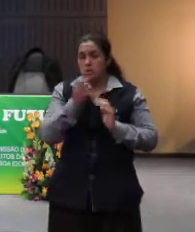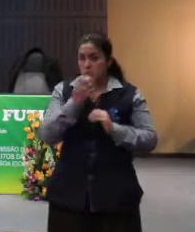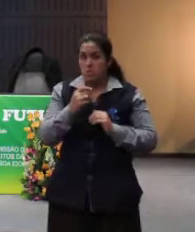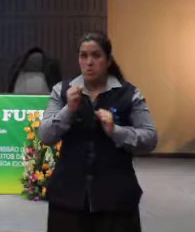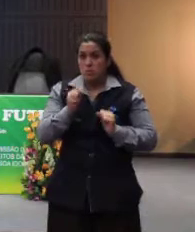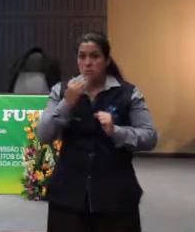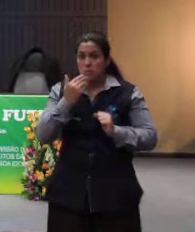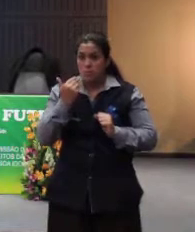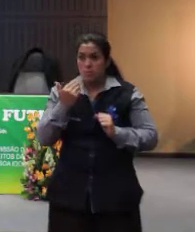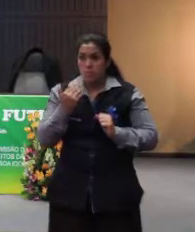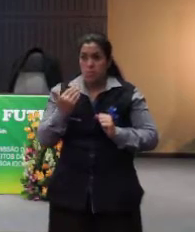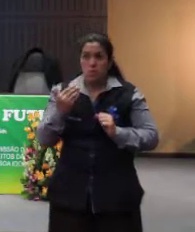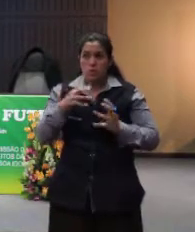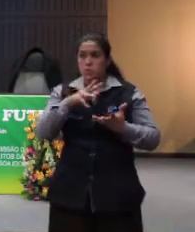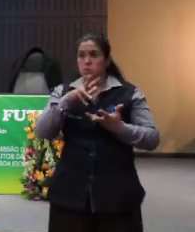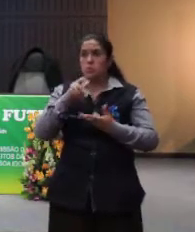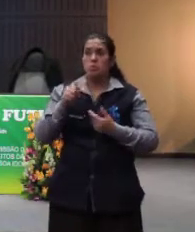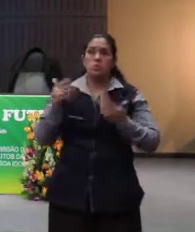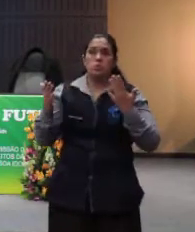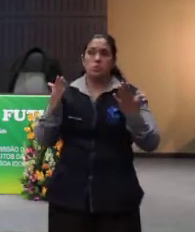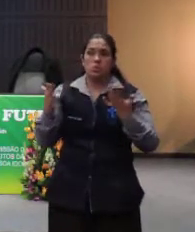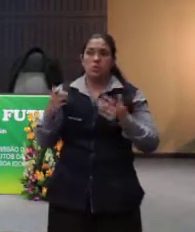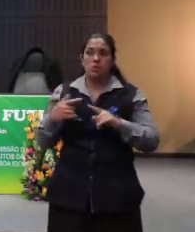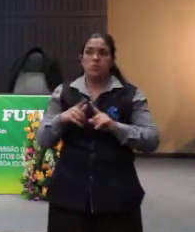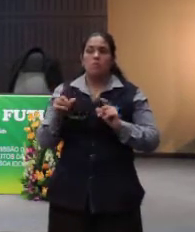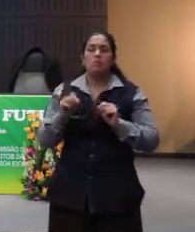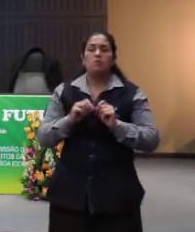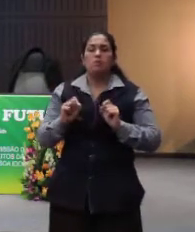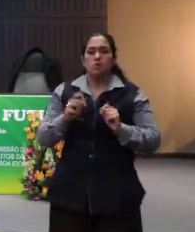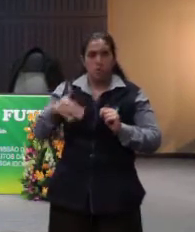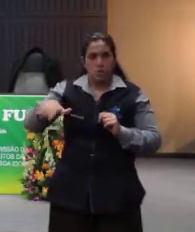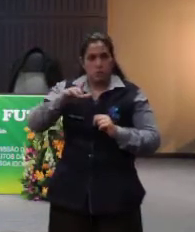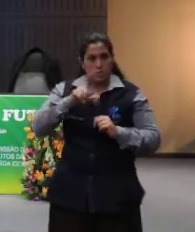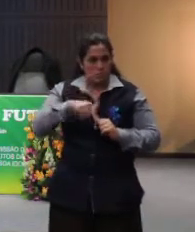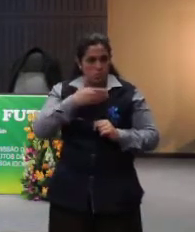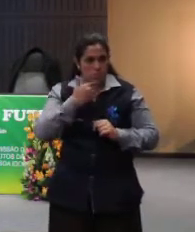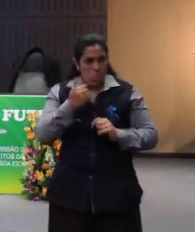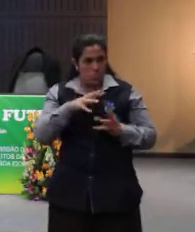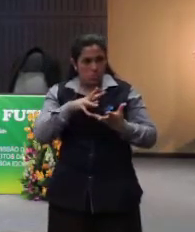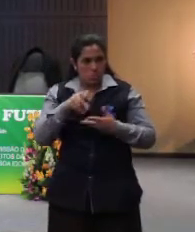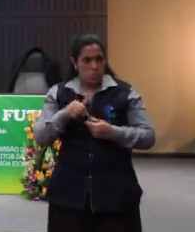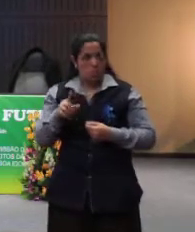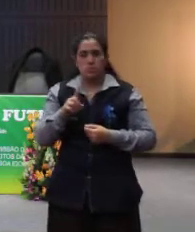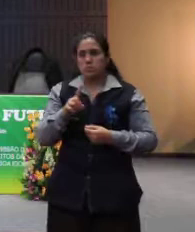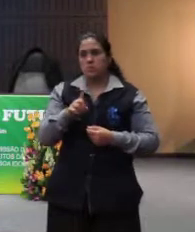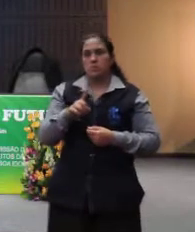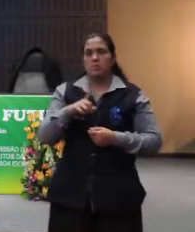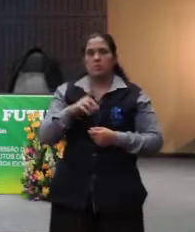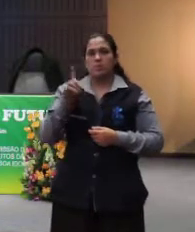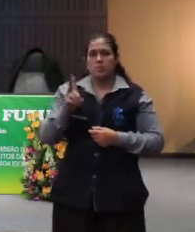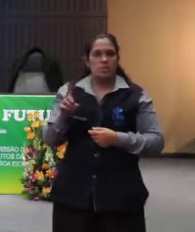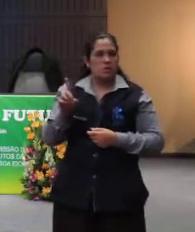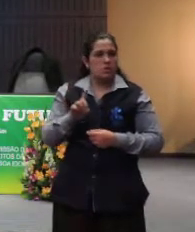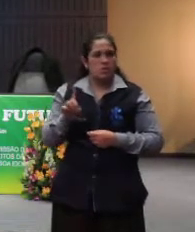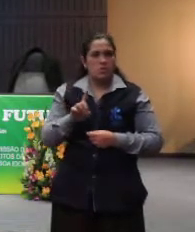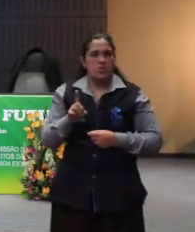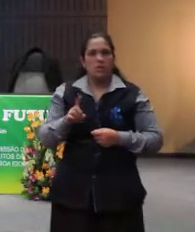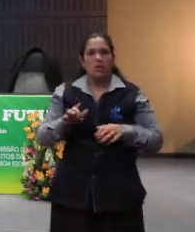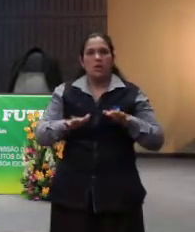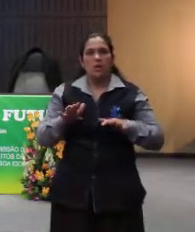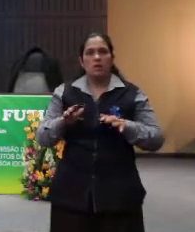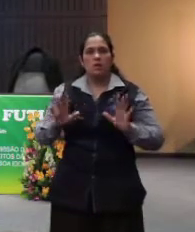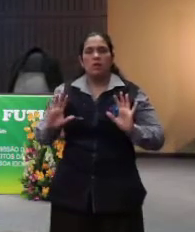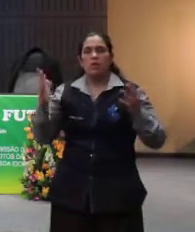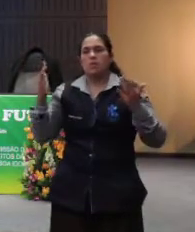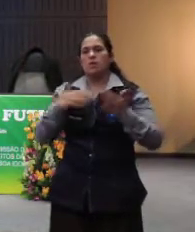os melhores do mundo. Isso não faz com que nós sejamos os melhores do mundo na garantia dos direitos. Então, muitas vezes acontece